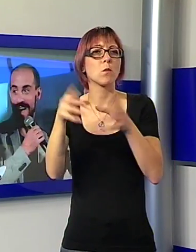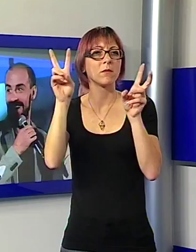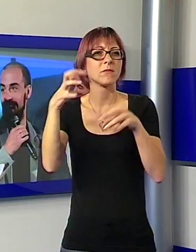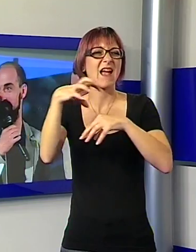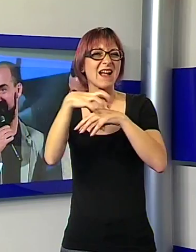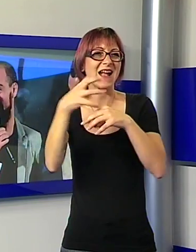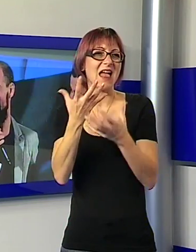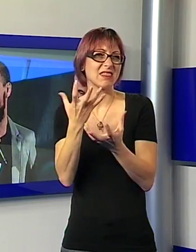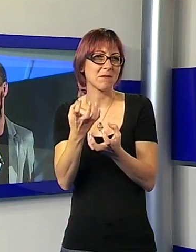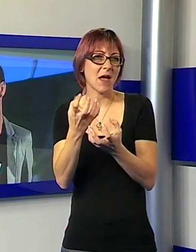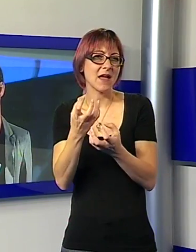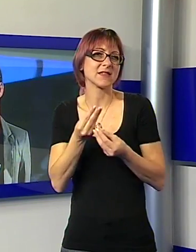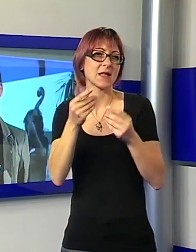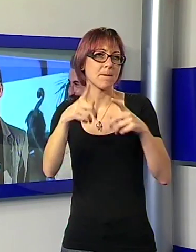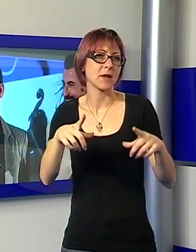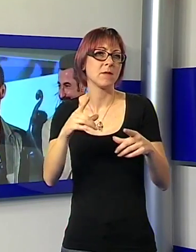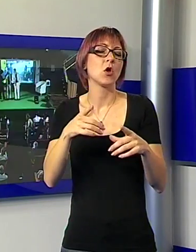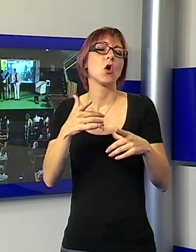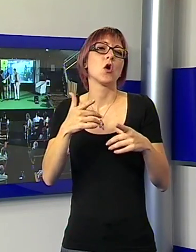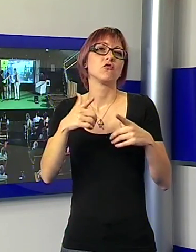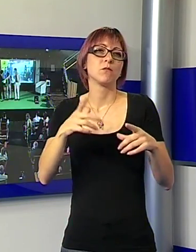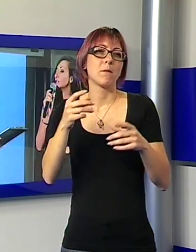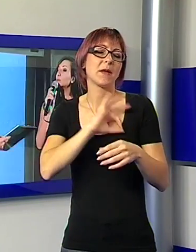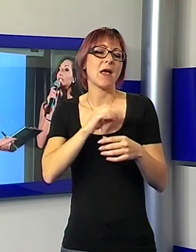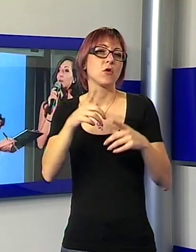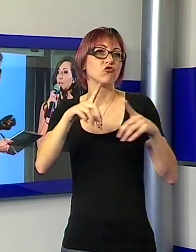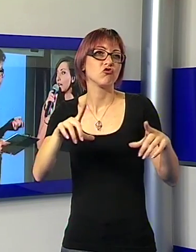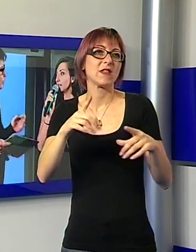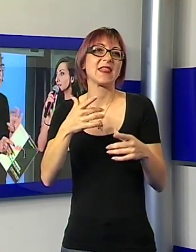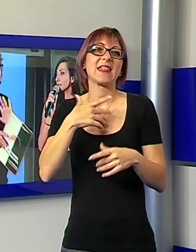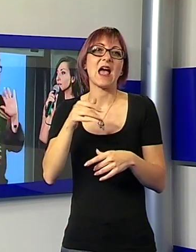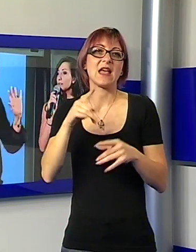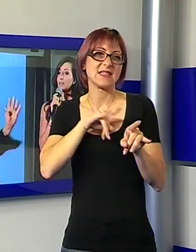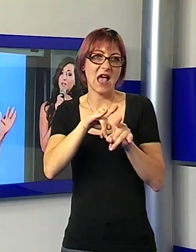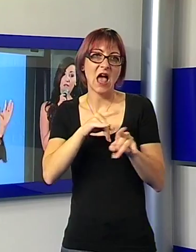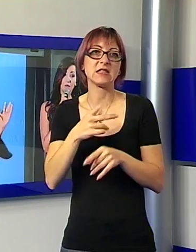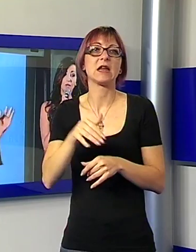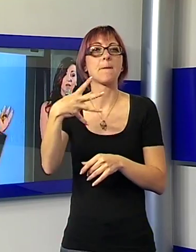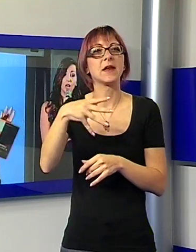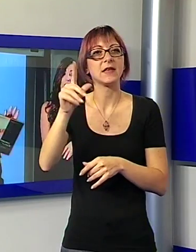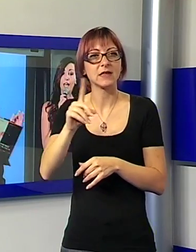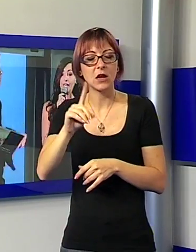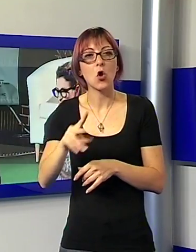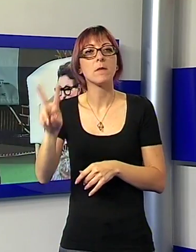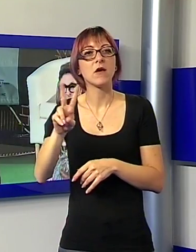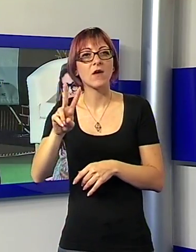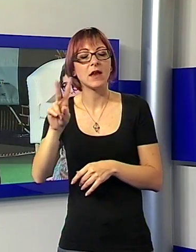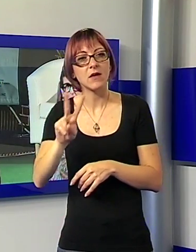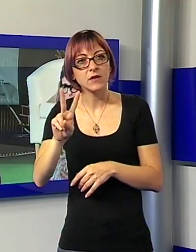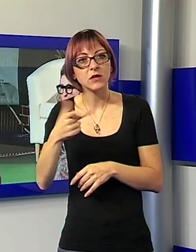premio Città della Satira, a Martina dell'Ombra per il web, a Vanna Vinci per il disegno, a Mattia Torre per la sceneggiatura,